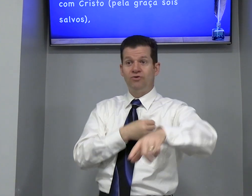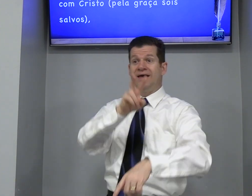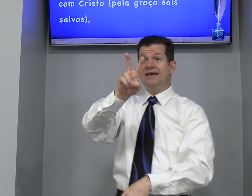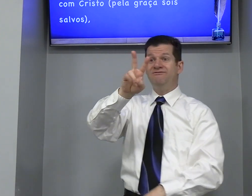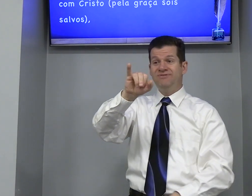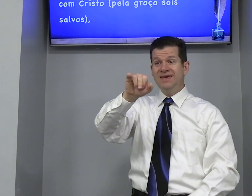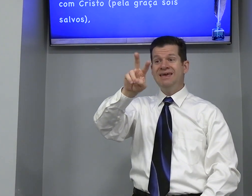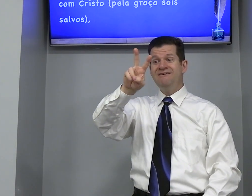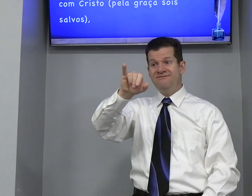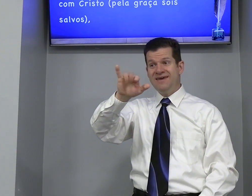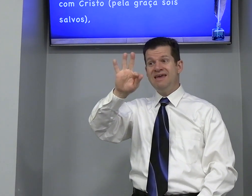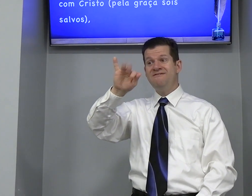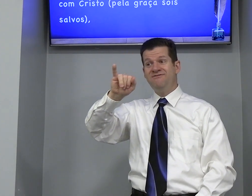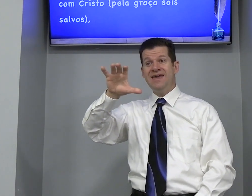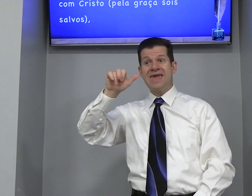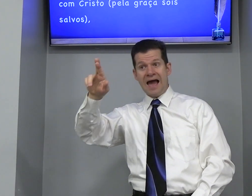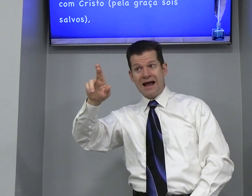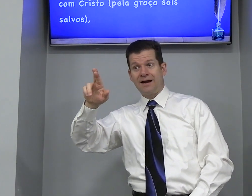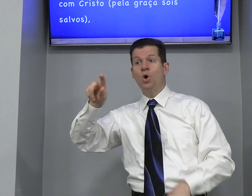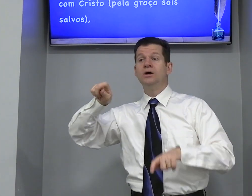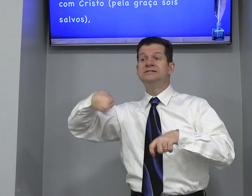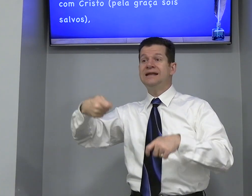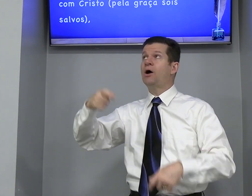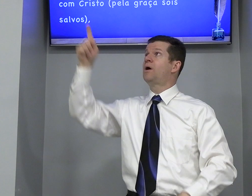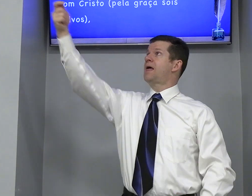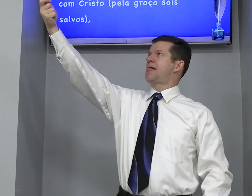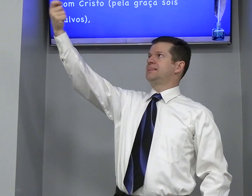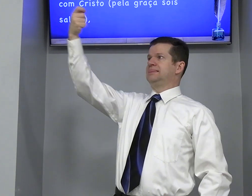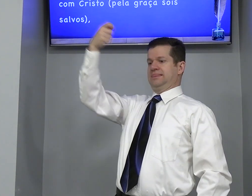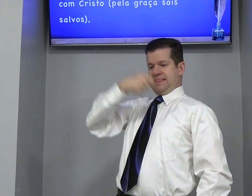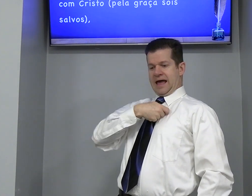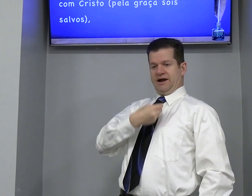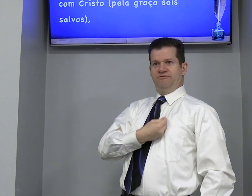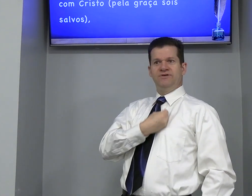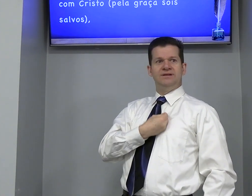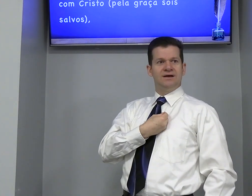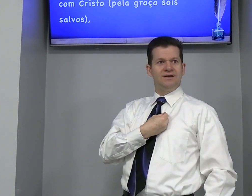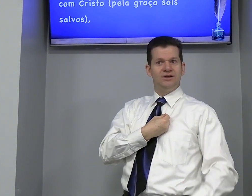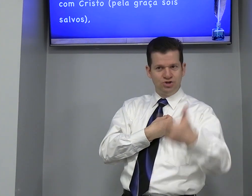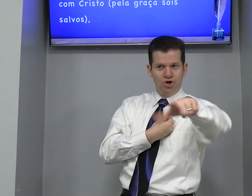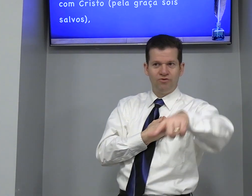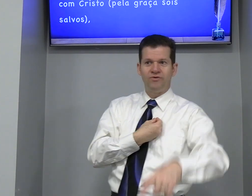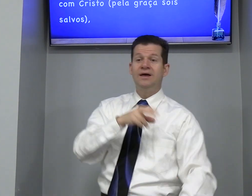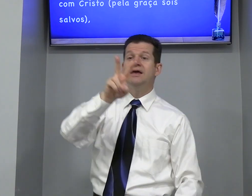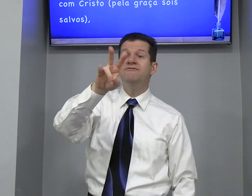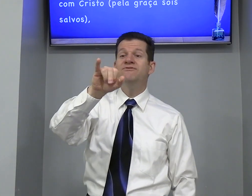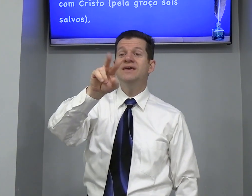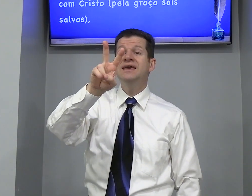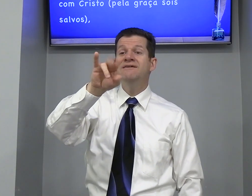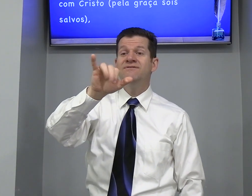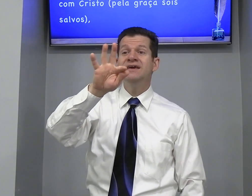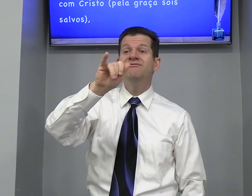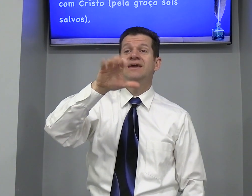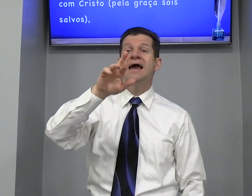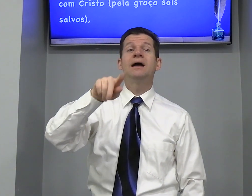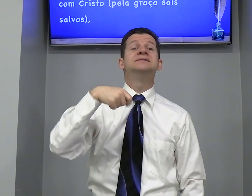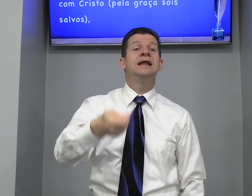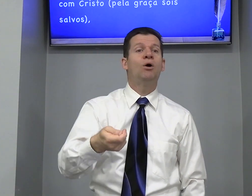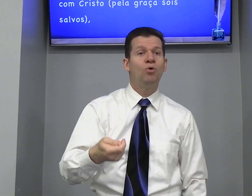novo Vivificar Sinal Dar Vida De novo Vivificar Sinal